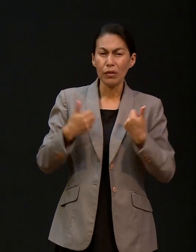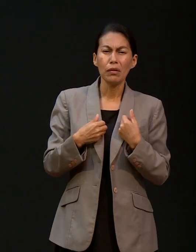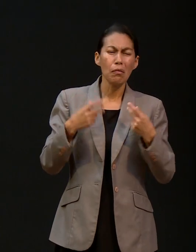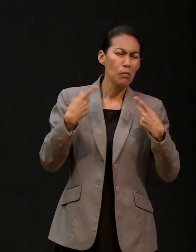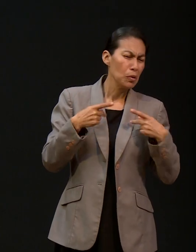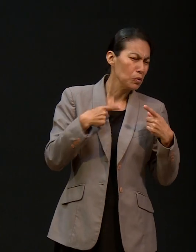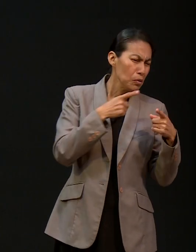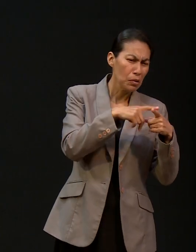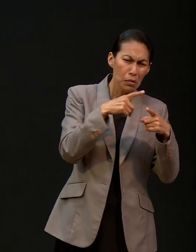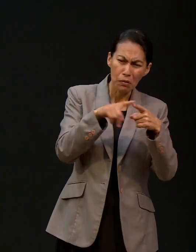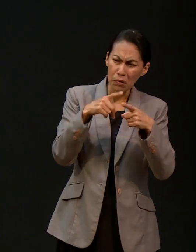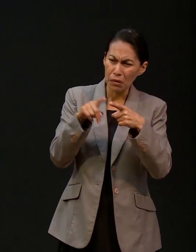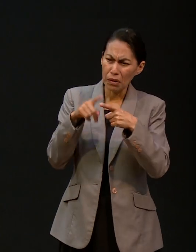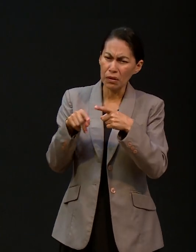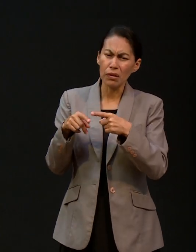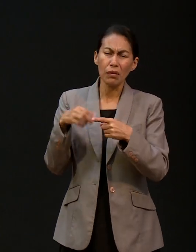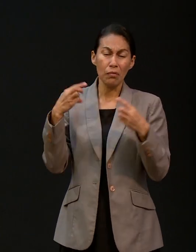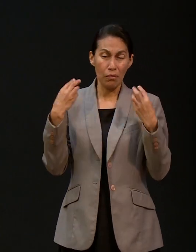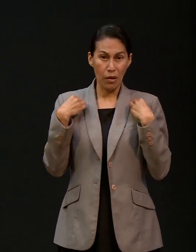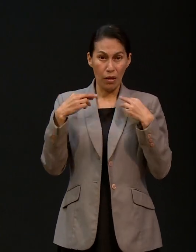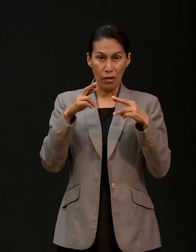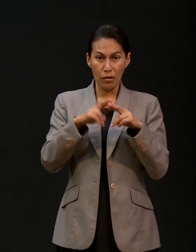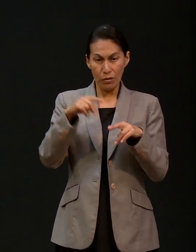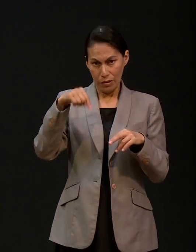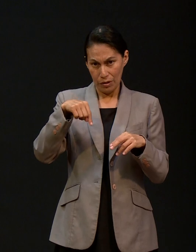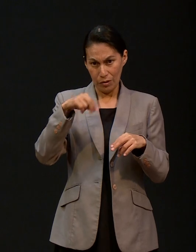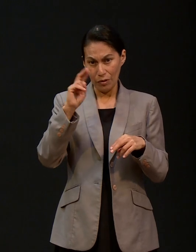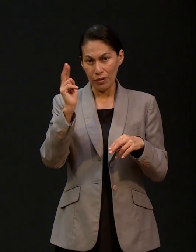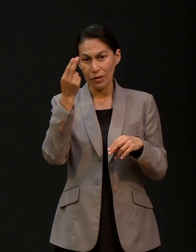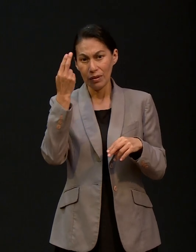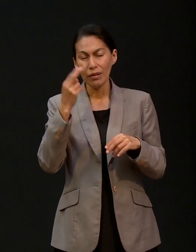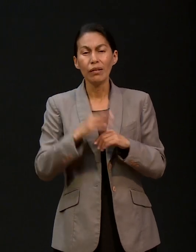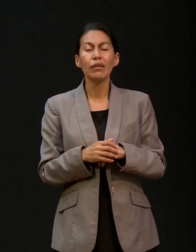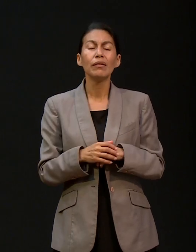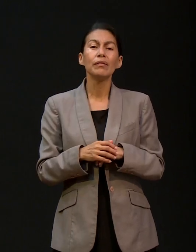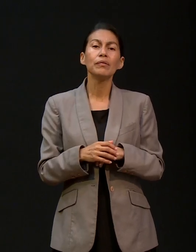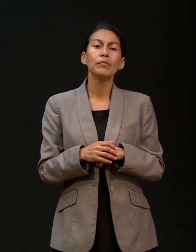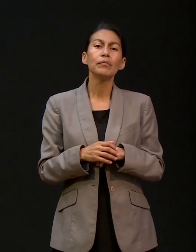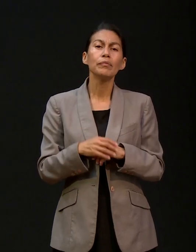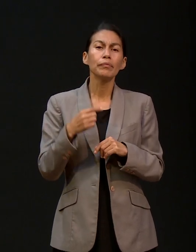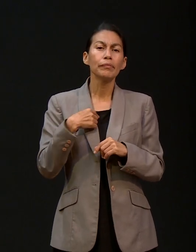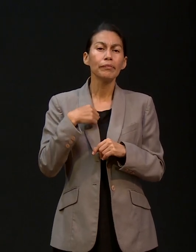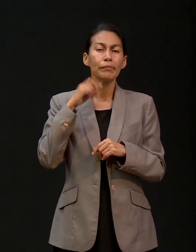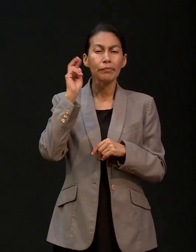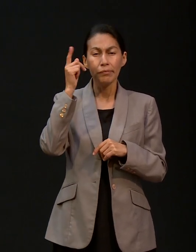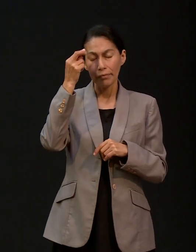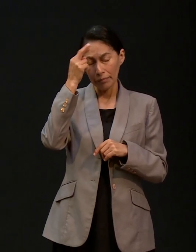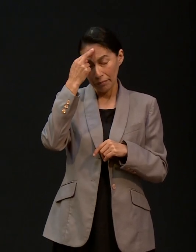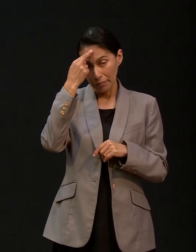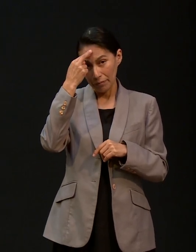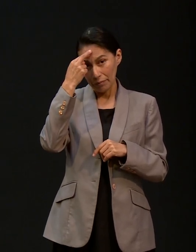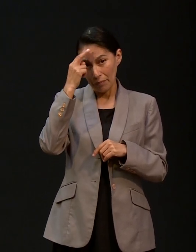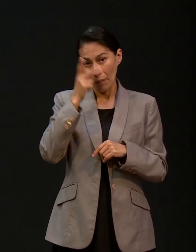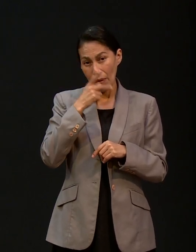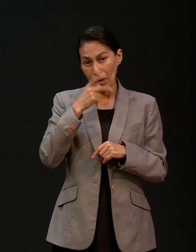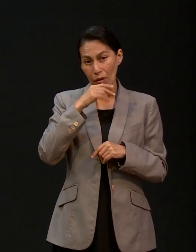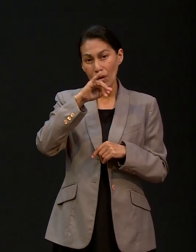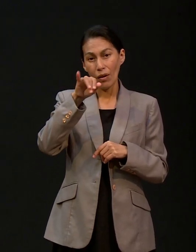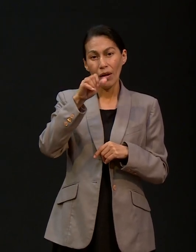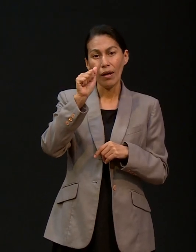Estuvieron personal de aquí de la universidad, maestros de la universidad, entre los cuales recuerdo al pastor Jaime